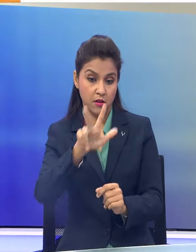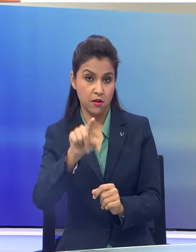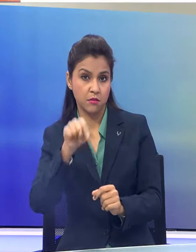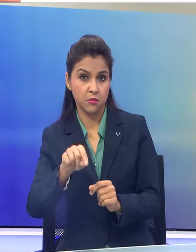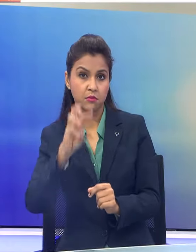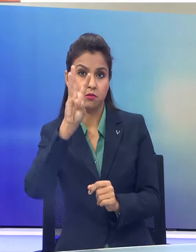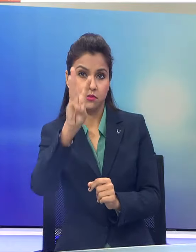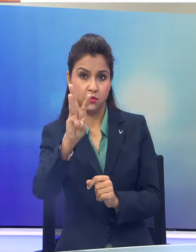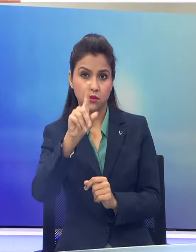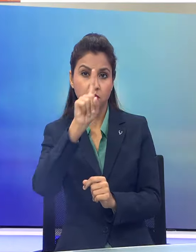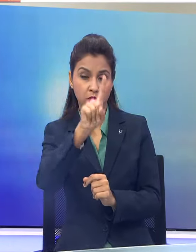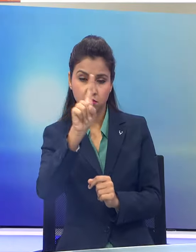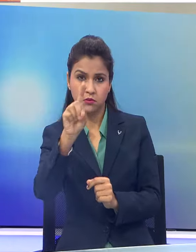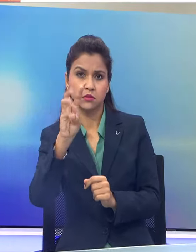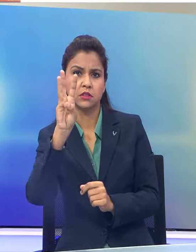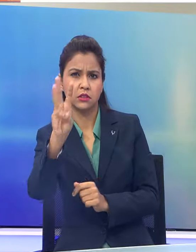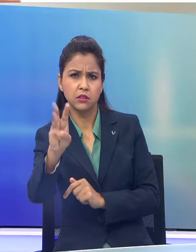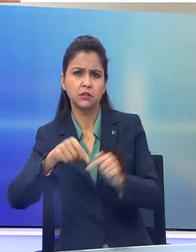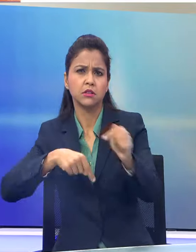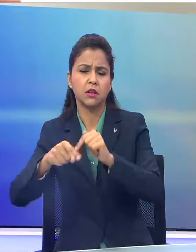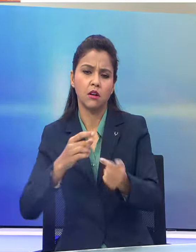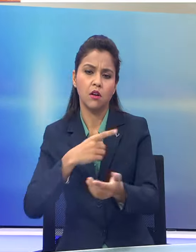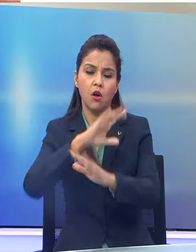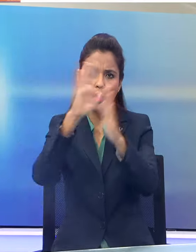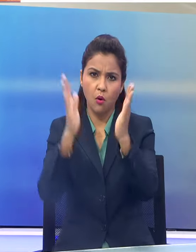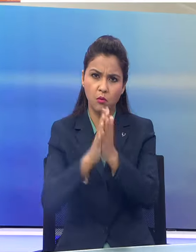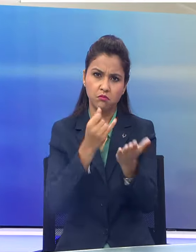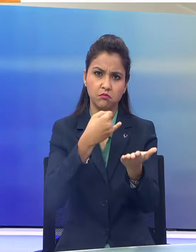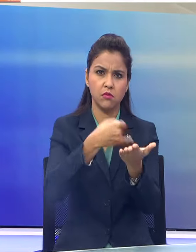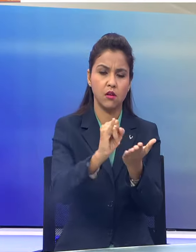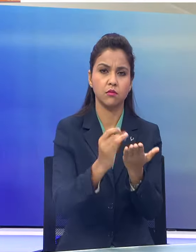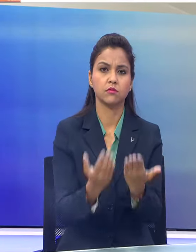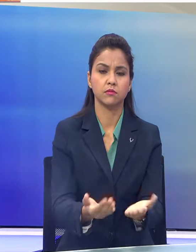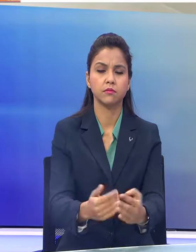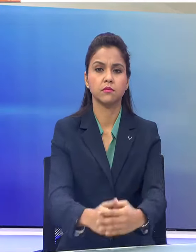ओवर में 113 रन बनाकर ओल आउट हो गई